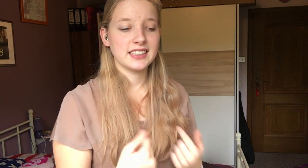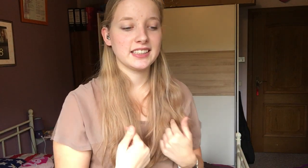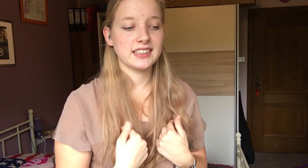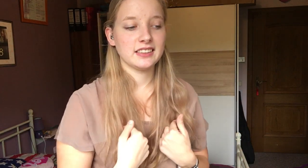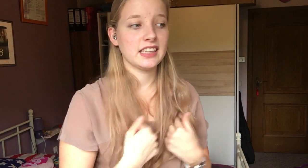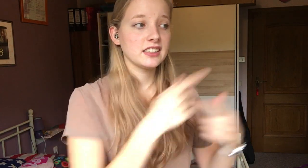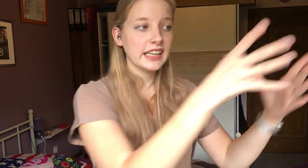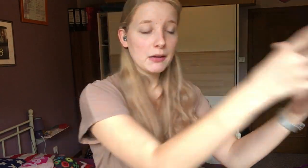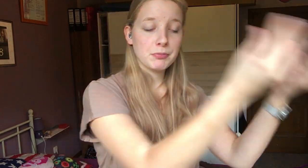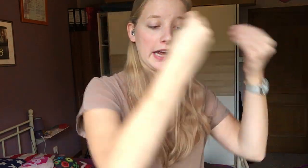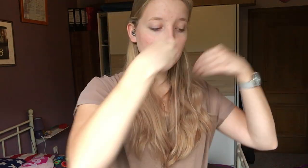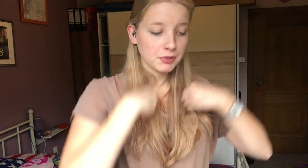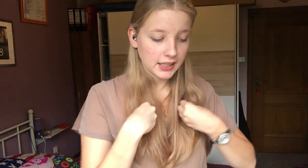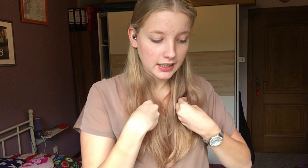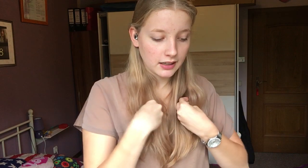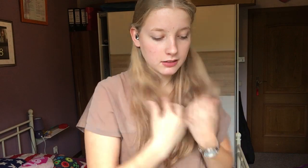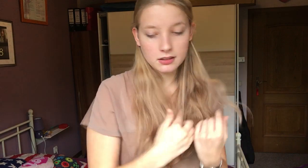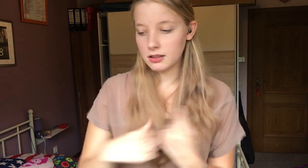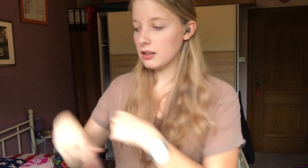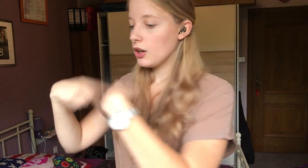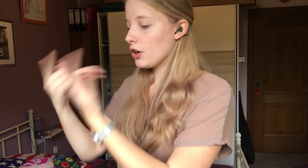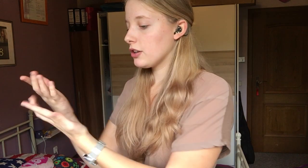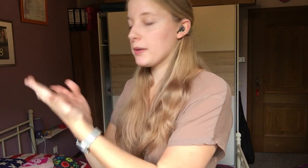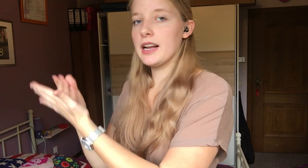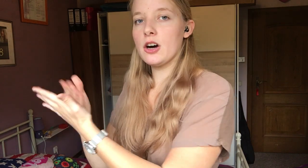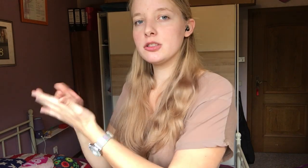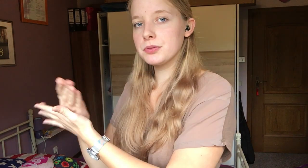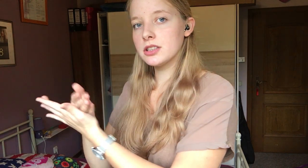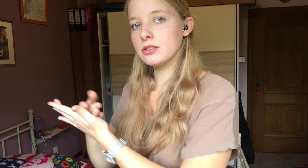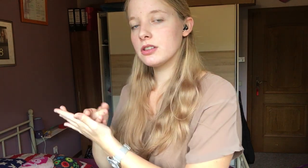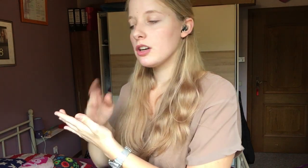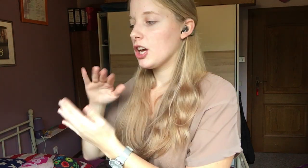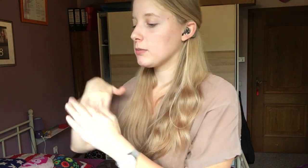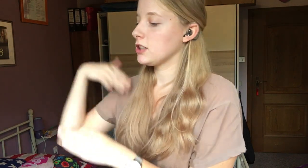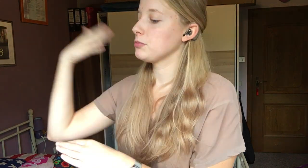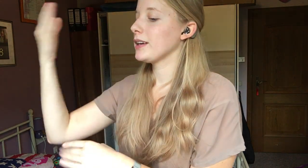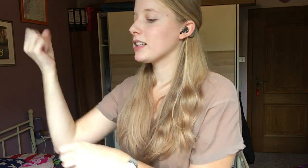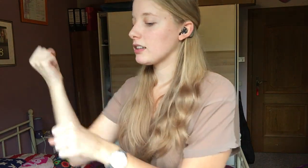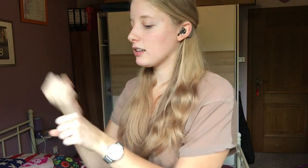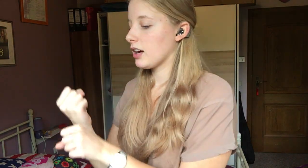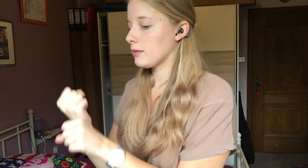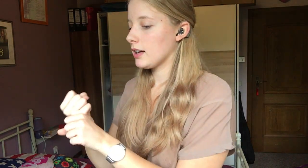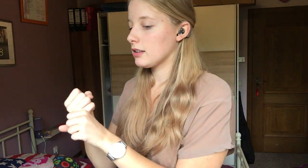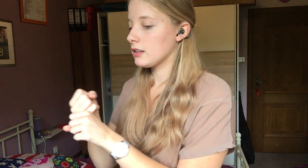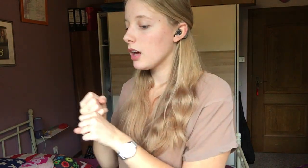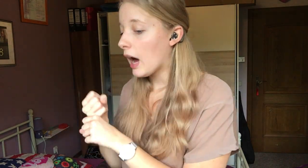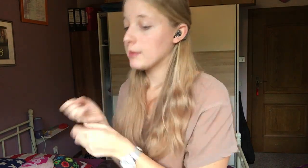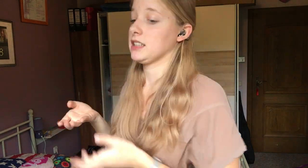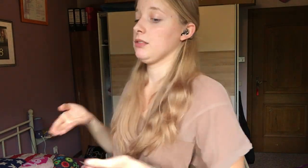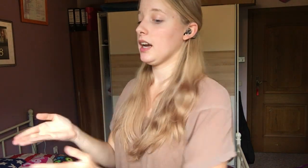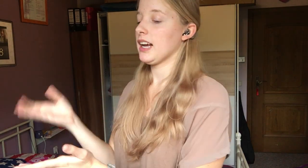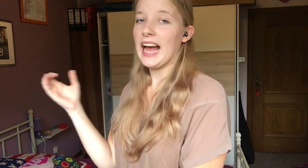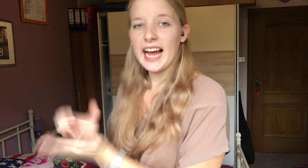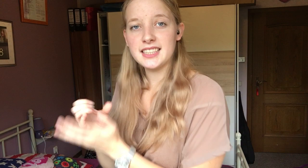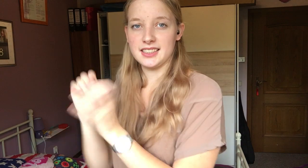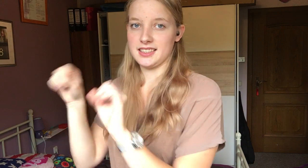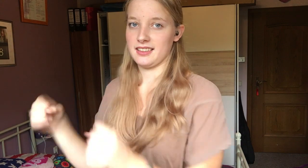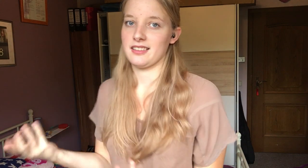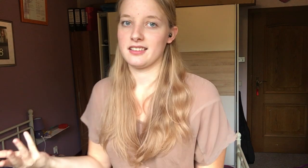dass ich sie halt mit einbringen kann und in meiner Ausbildung, in meiner spöttischen Arbeit, Arbeitsweg einsetzen kann.